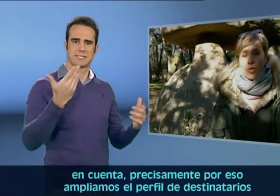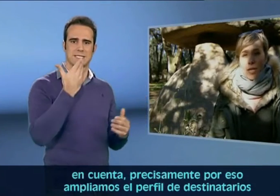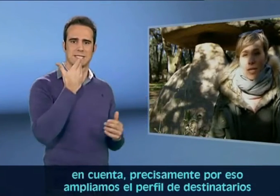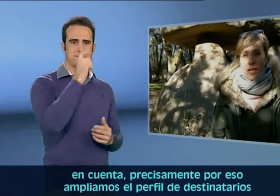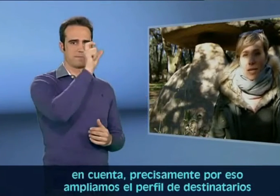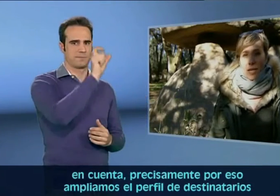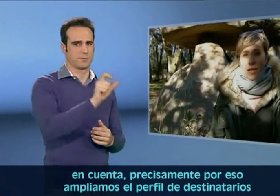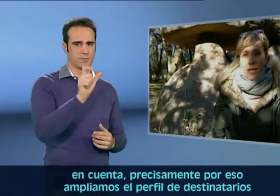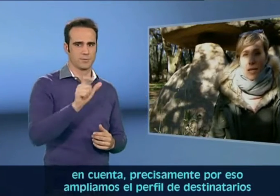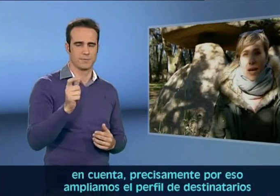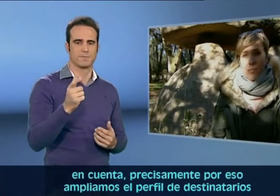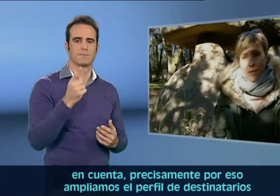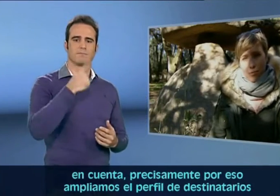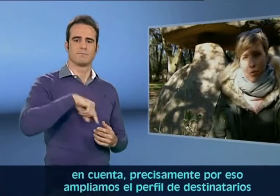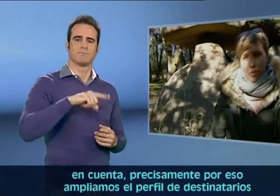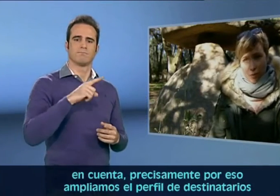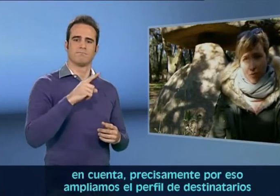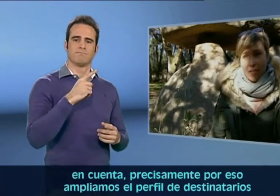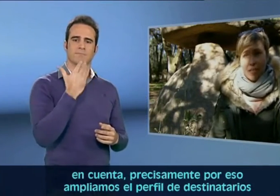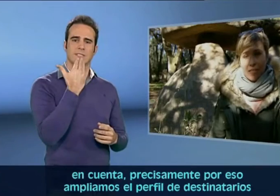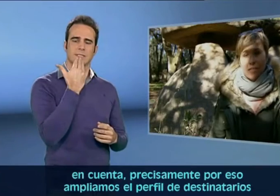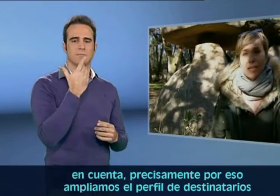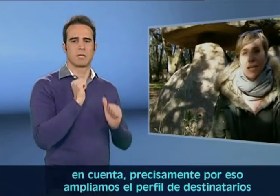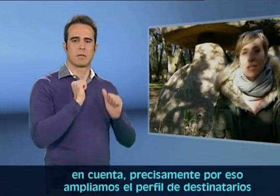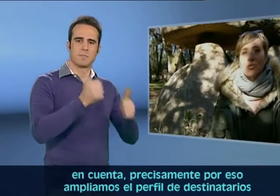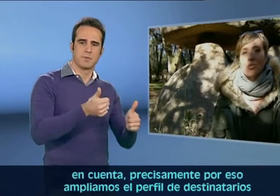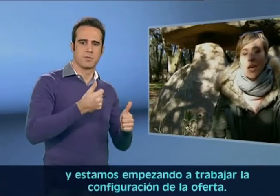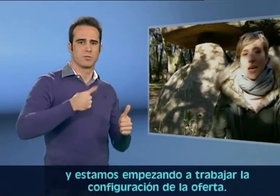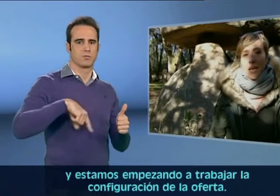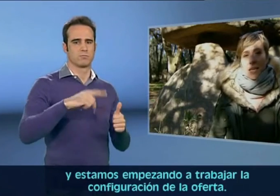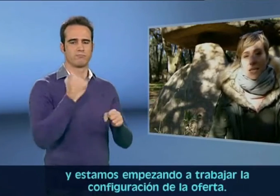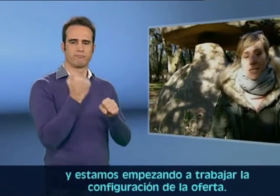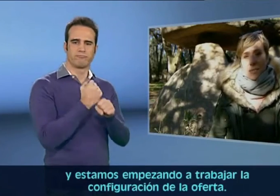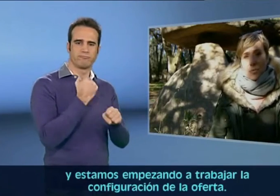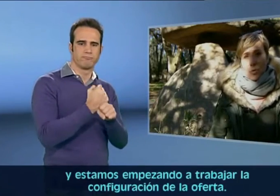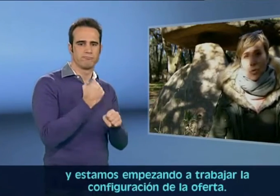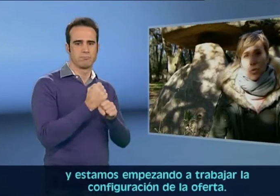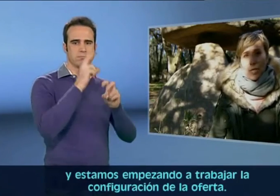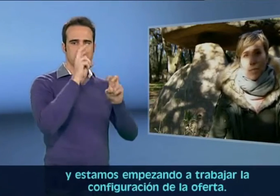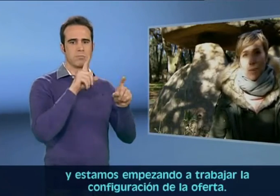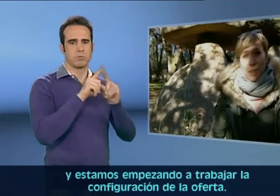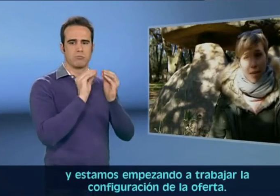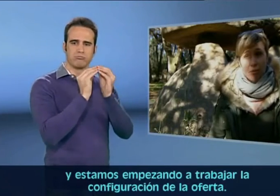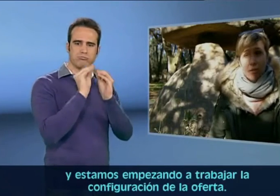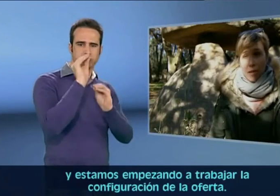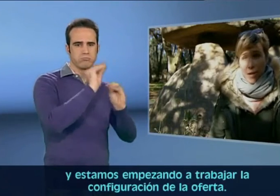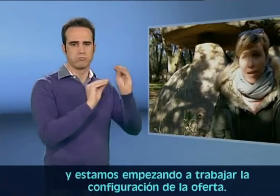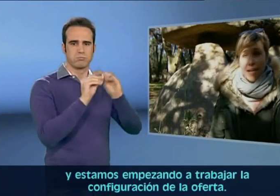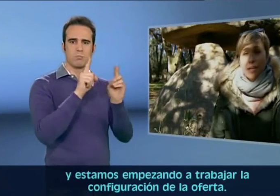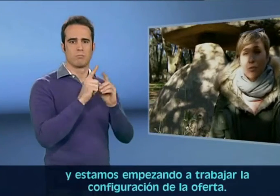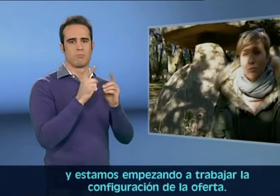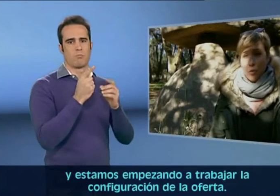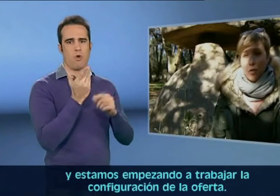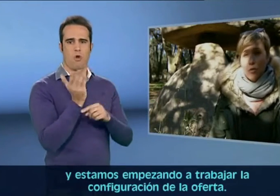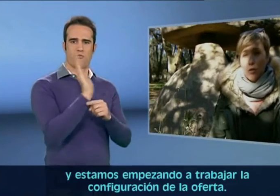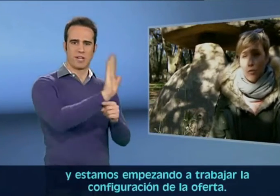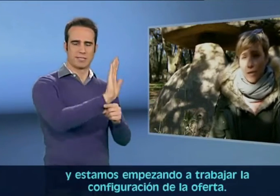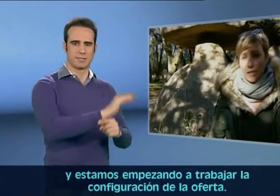ampliamos el perfil de destinatarios y estamos empezando a trabajar en la configuración de la oferta.